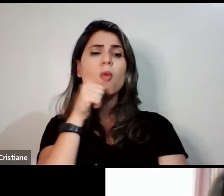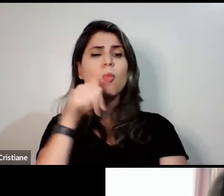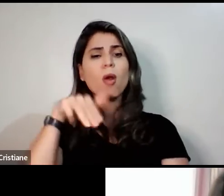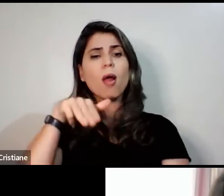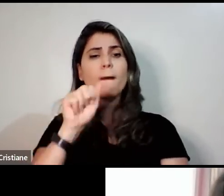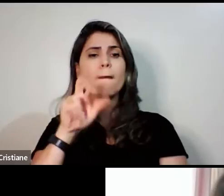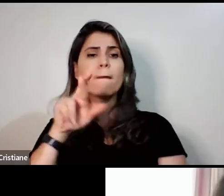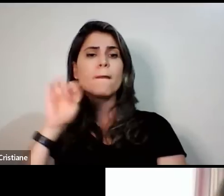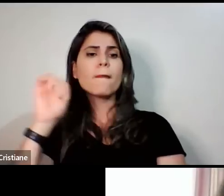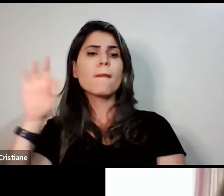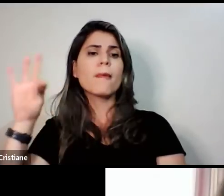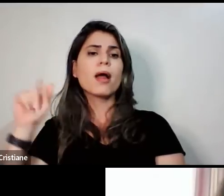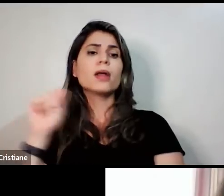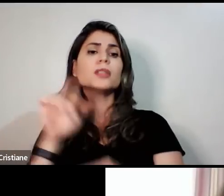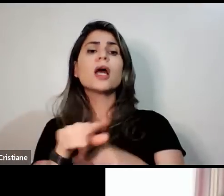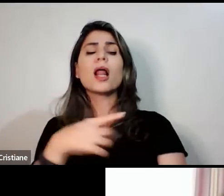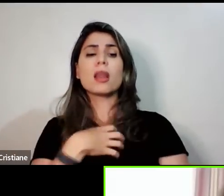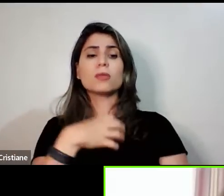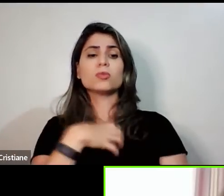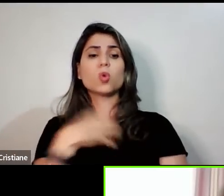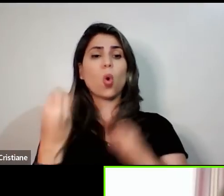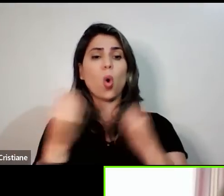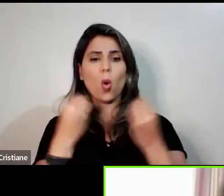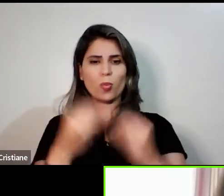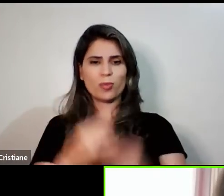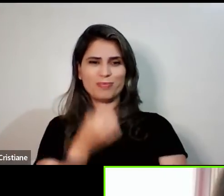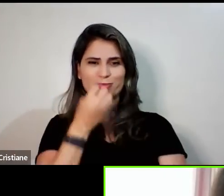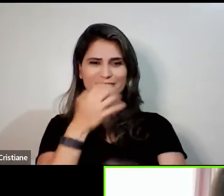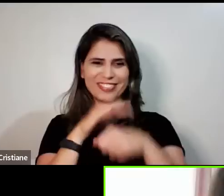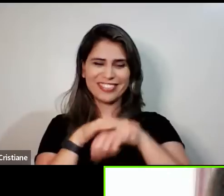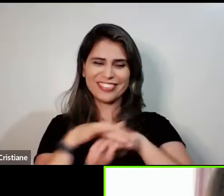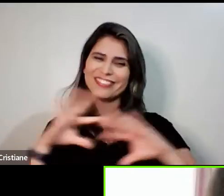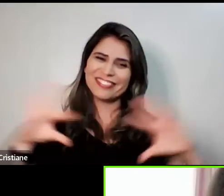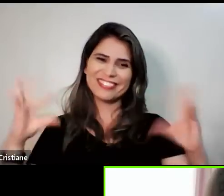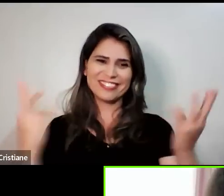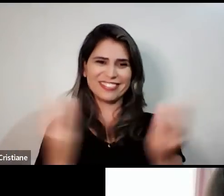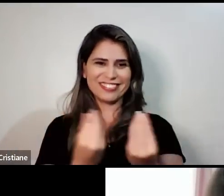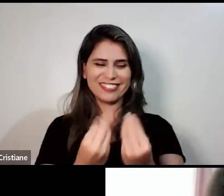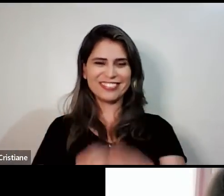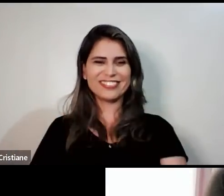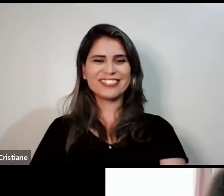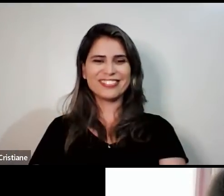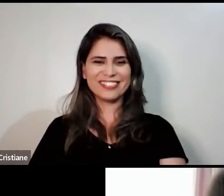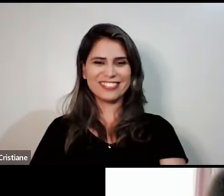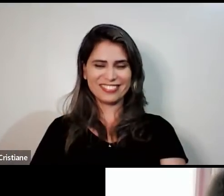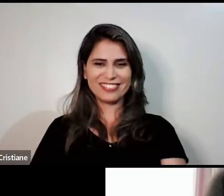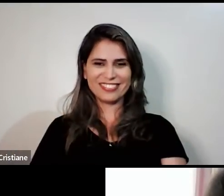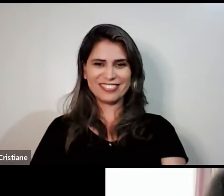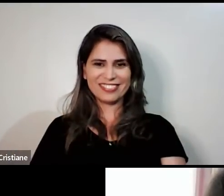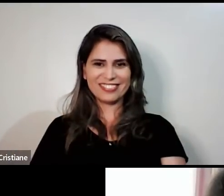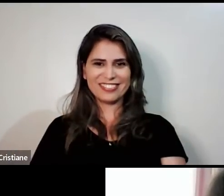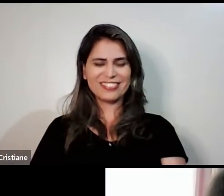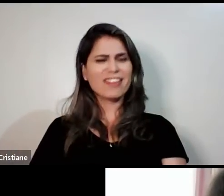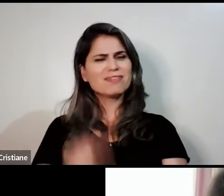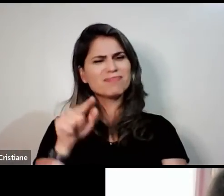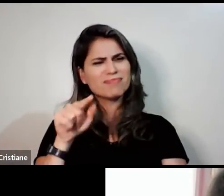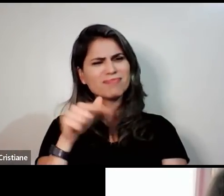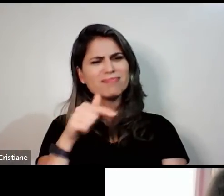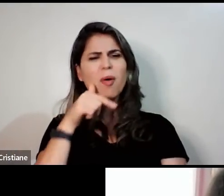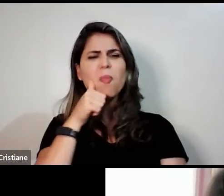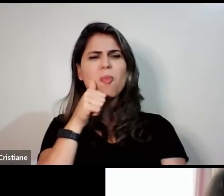Boa noite, tudo bem, Marta? Boa noite, boa noite a todos. Legal, que bom. Marta, eu